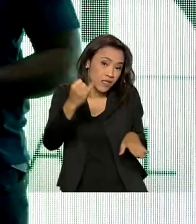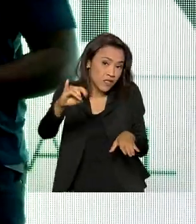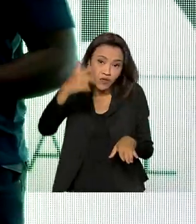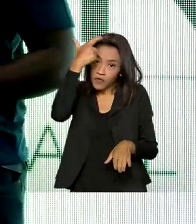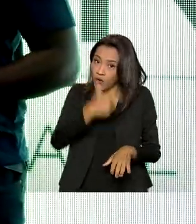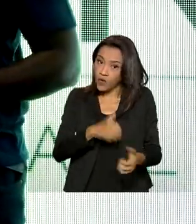serão pessoas do bem.